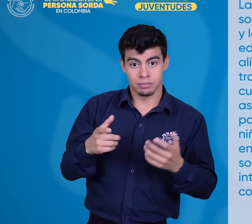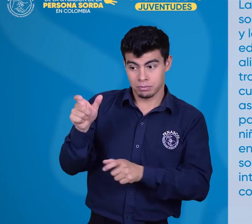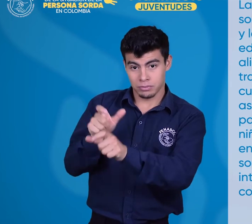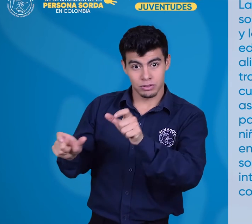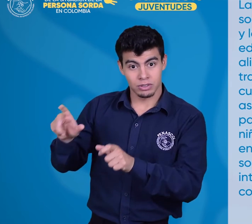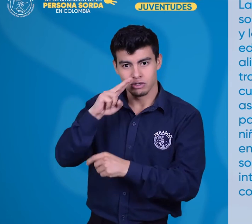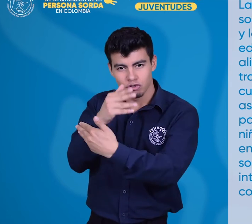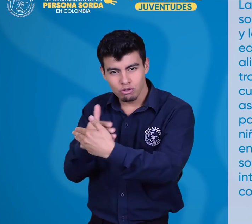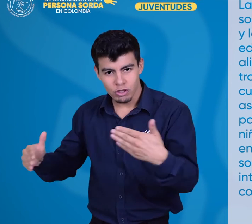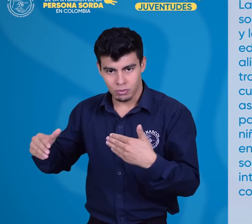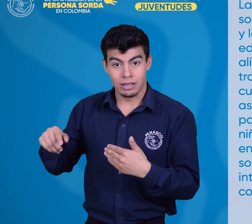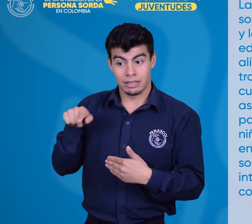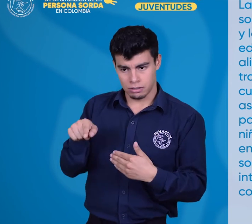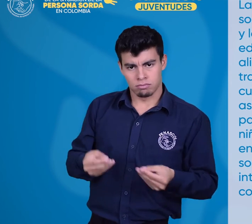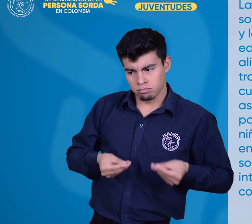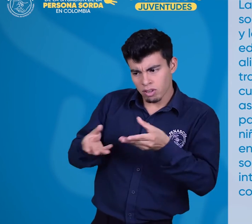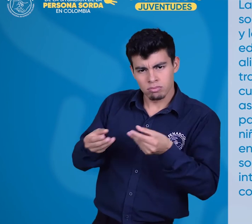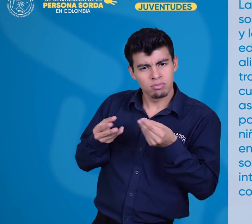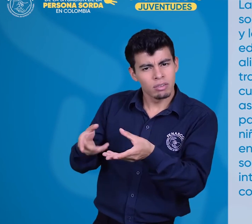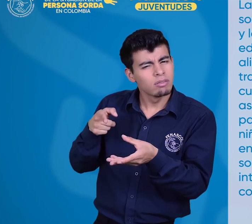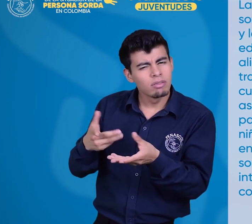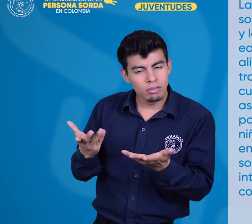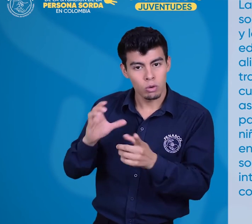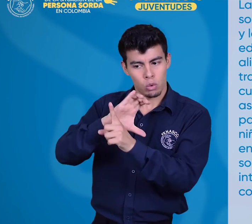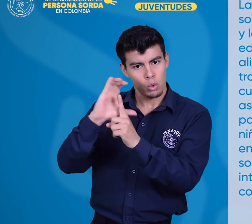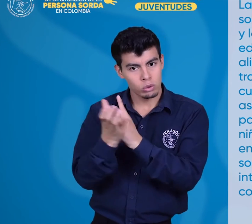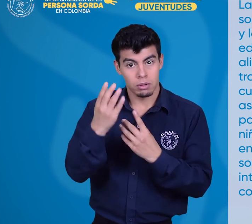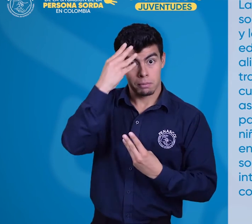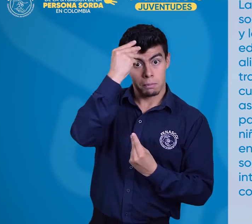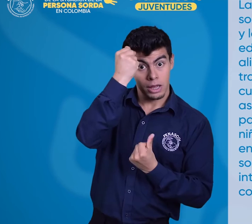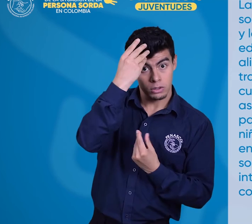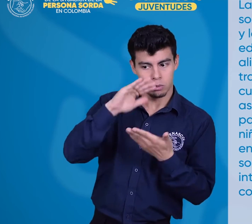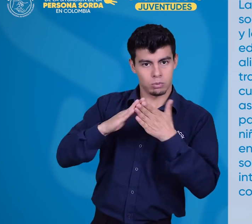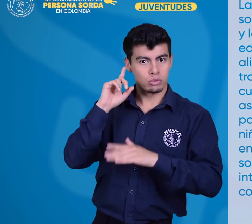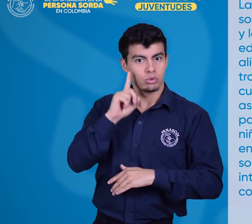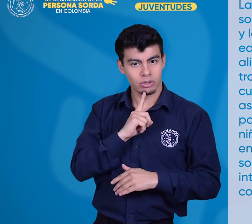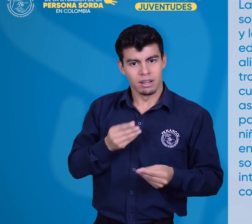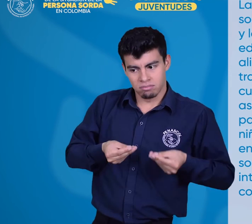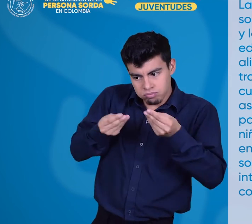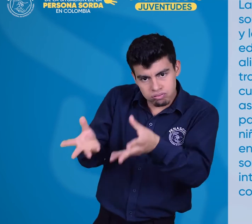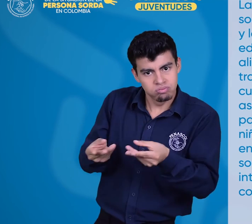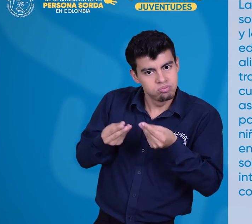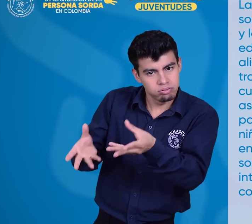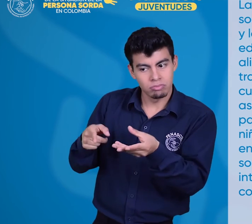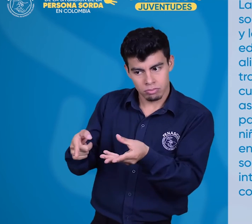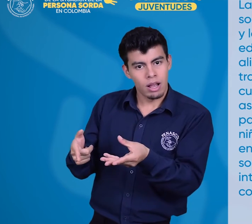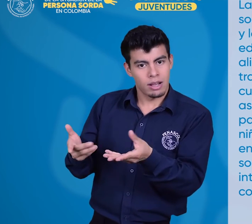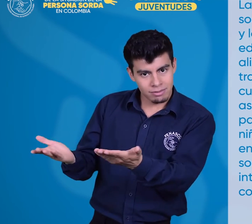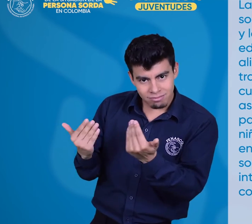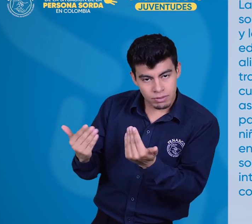y la cultura sorda, así como fomentar la participación de niños, niñas y adolescentes